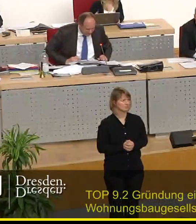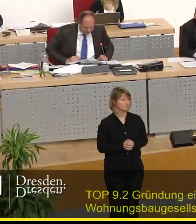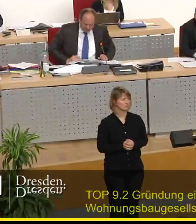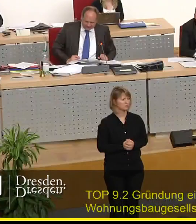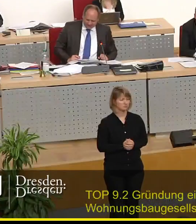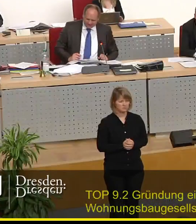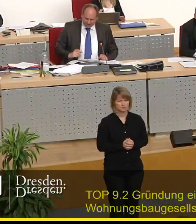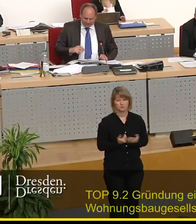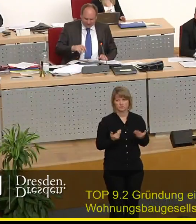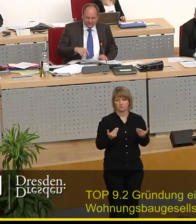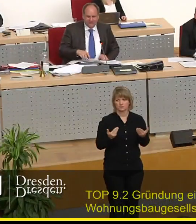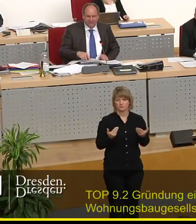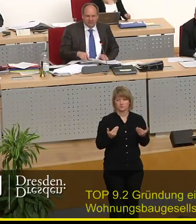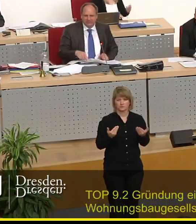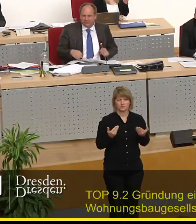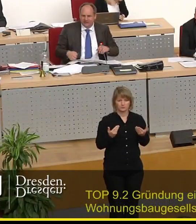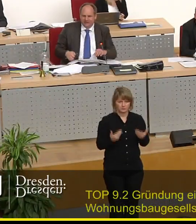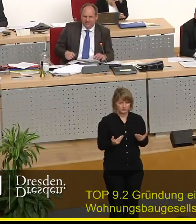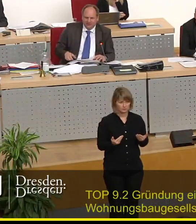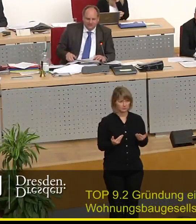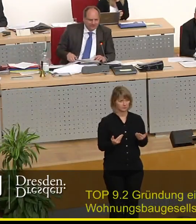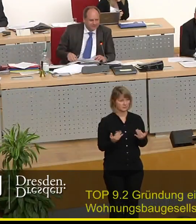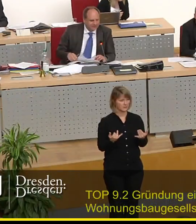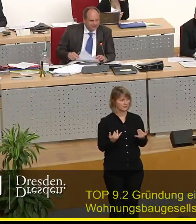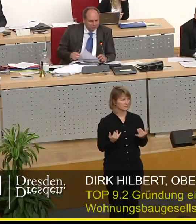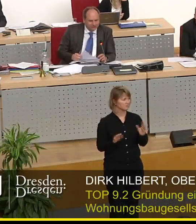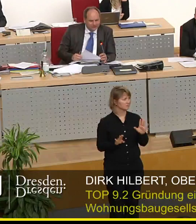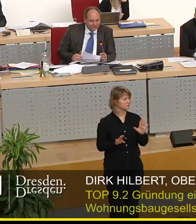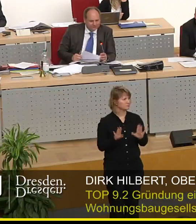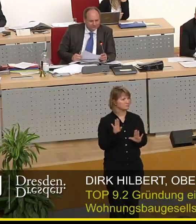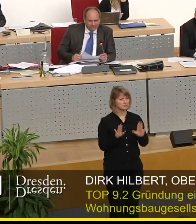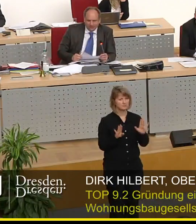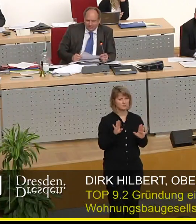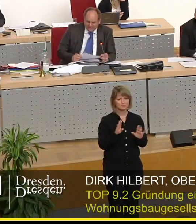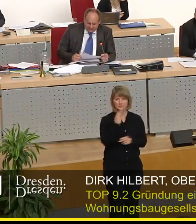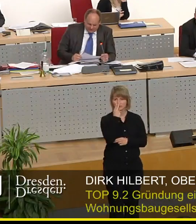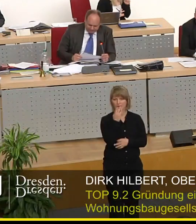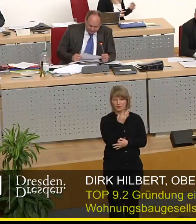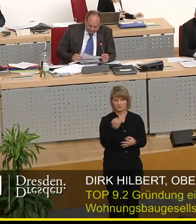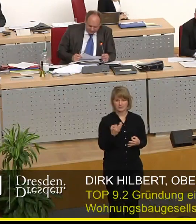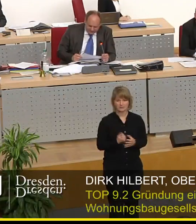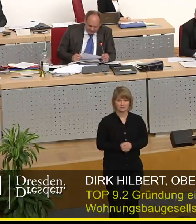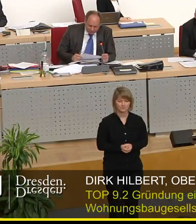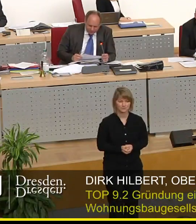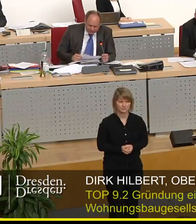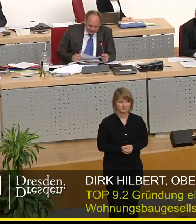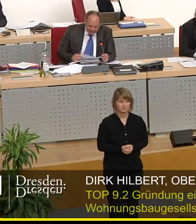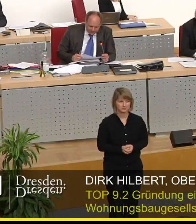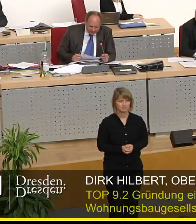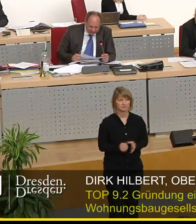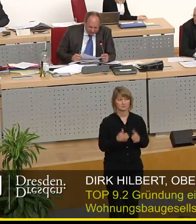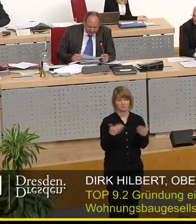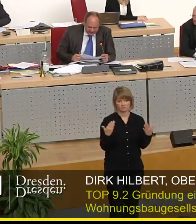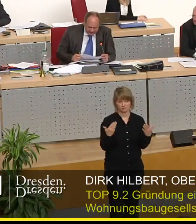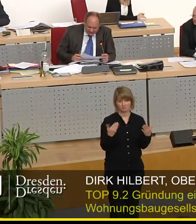Meine Damen und Herren ich habe tatsächlich im Moment erst einmal keine weiteren Wurzmeldungen das könnte dann